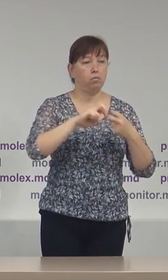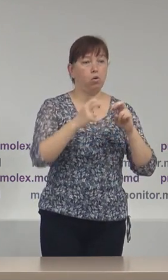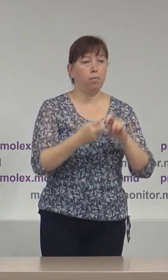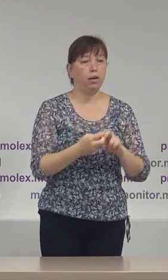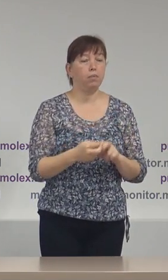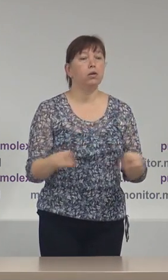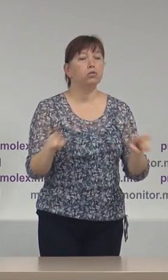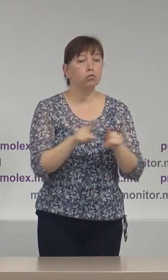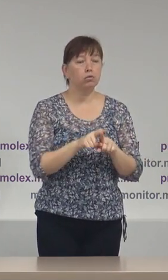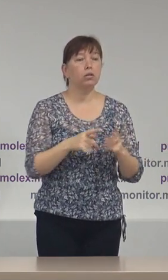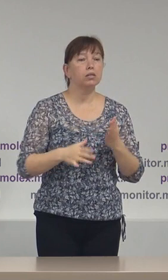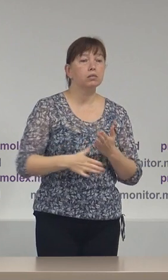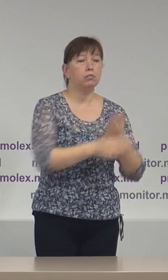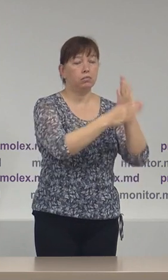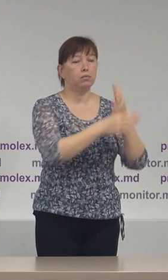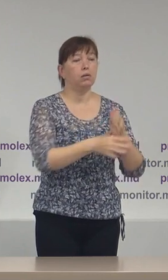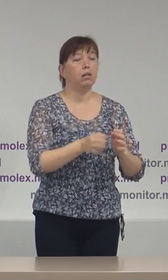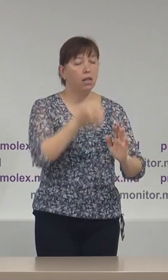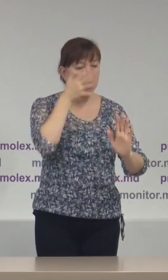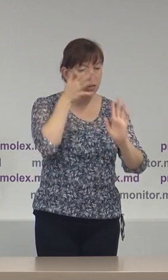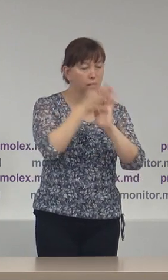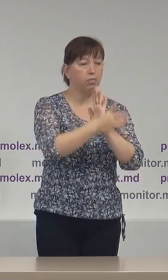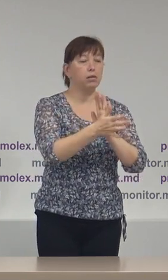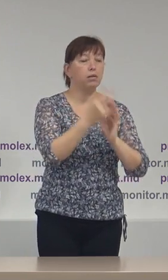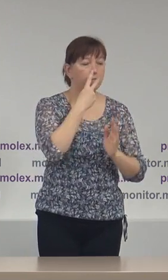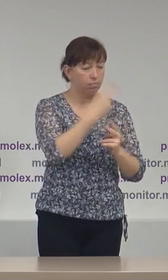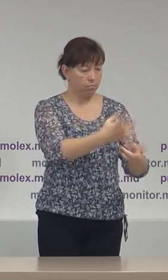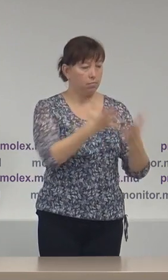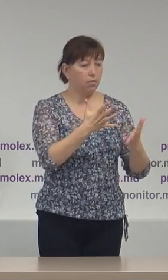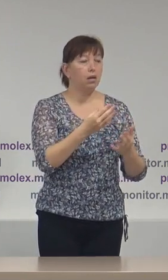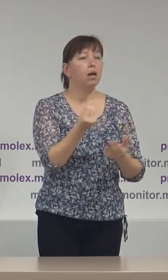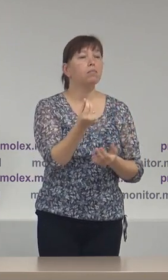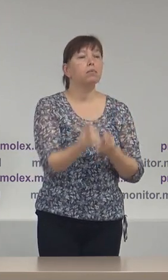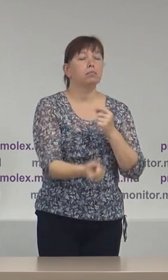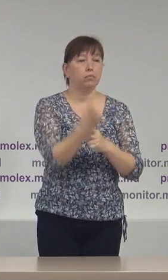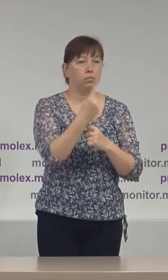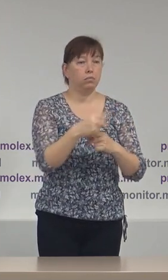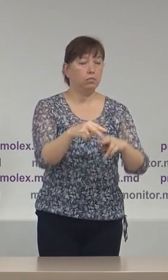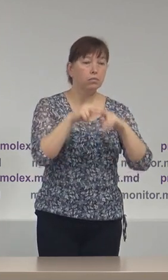și totodată să contribuie la transparentizarea finanțării campaniei electorale.